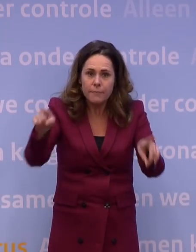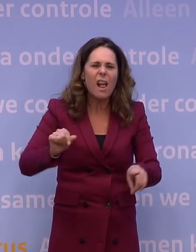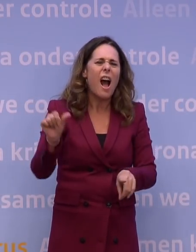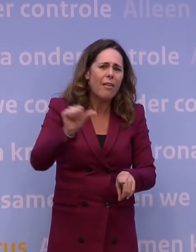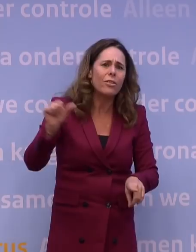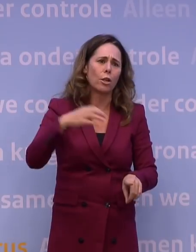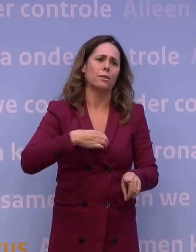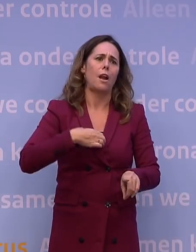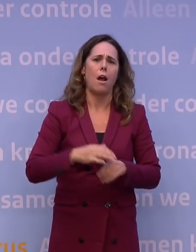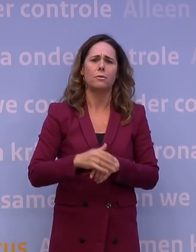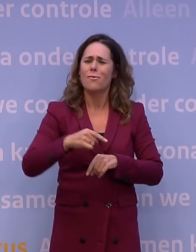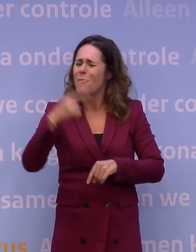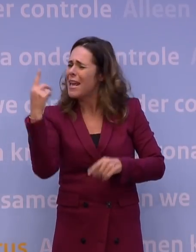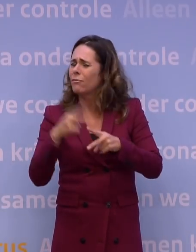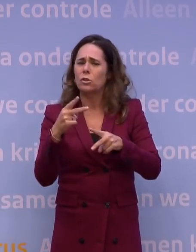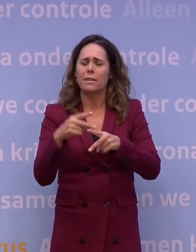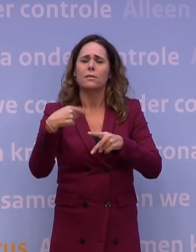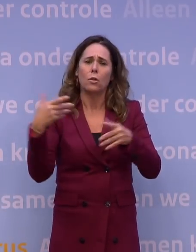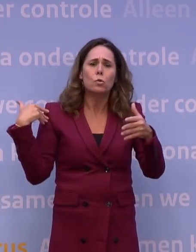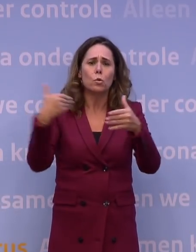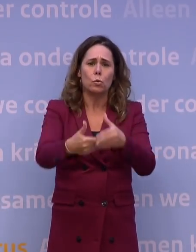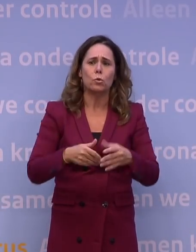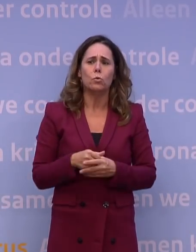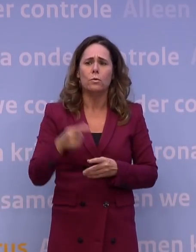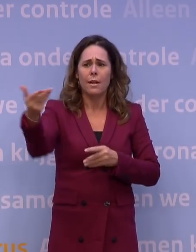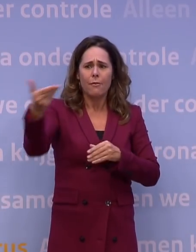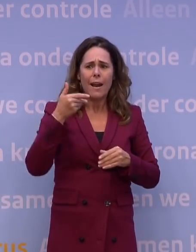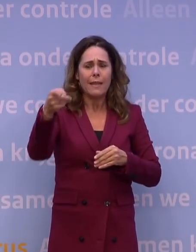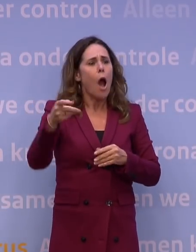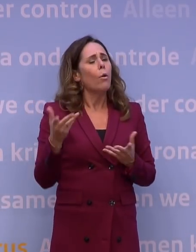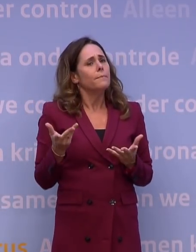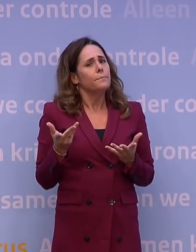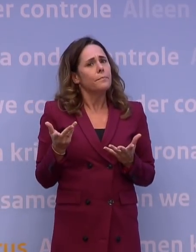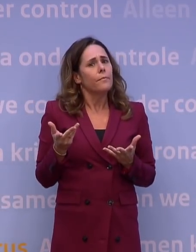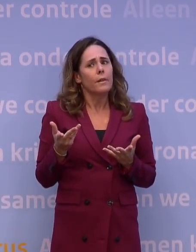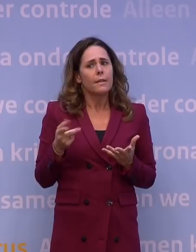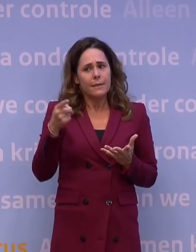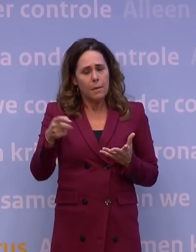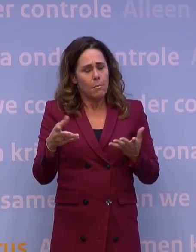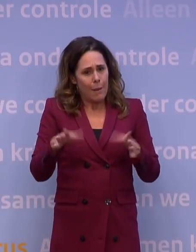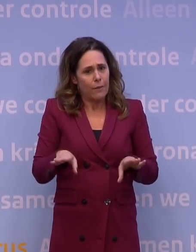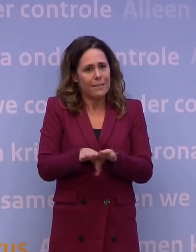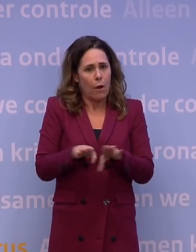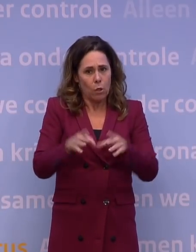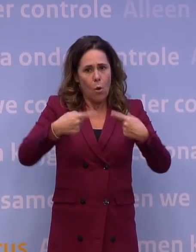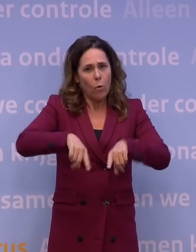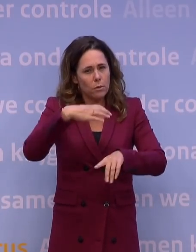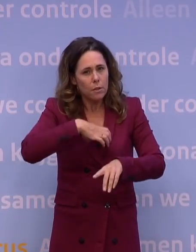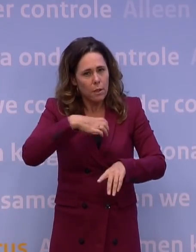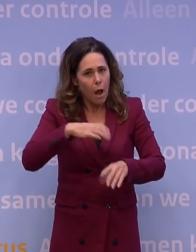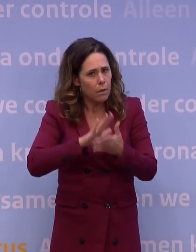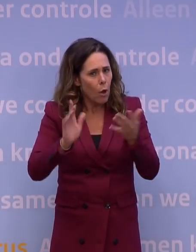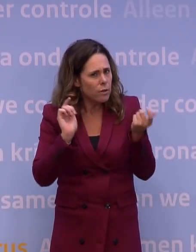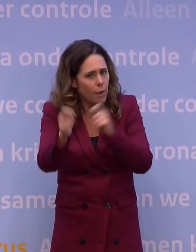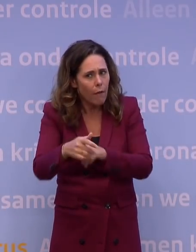Gedrag wat nog veel voorzichtiger is dan we tot op heden zijn geweest. Ja, dat is een boodschap eigenlijk, die is steeds hetzelfde gebleven. Ons gedrag, dat is nooit